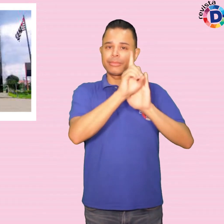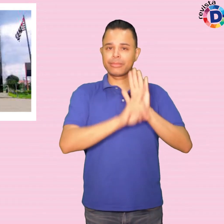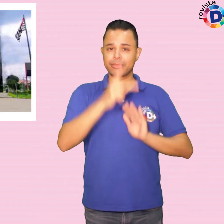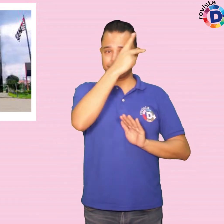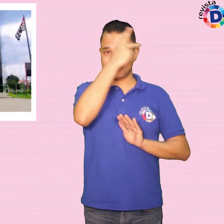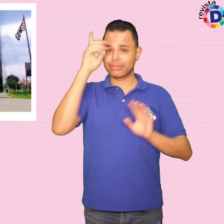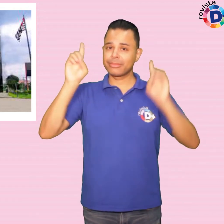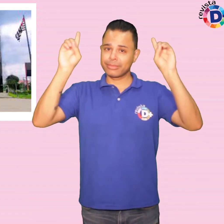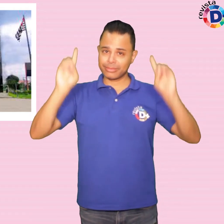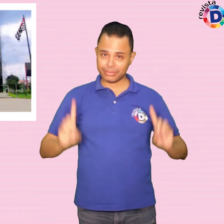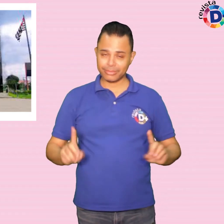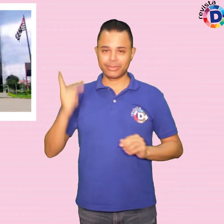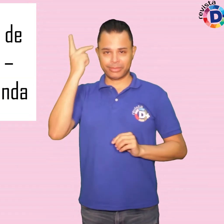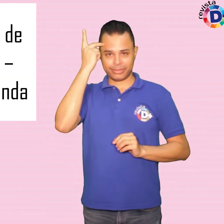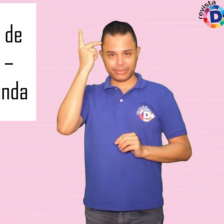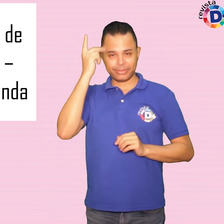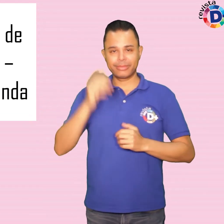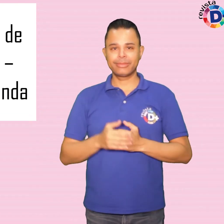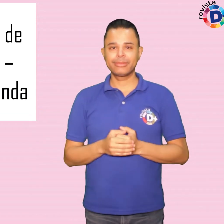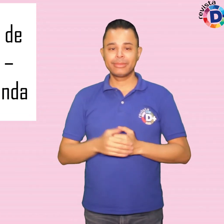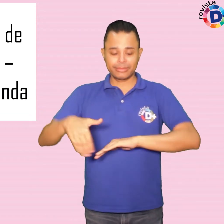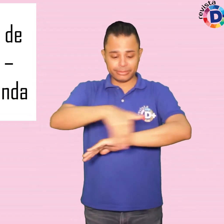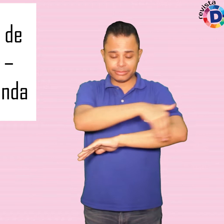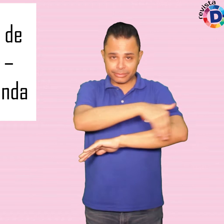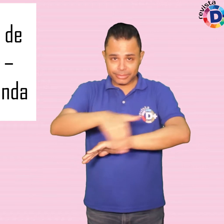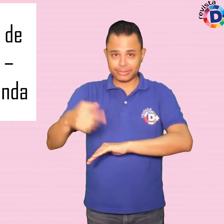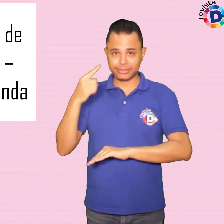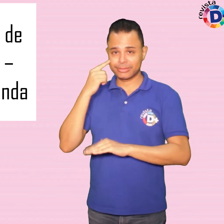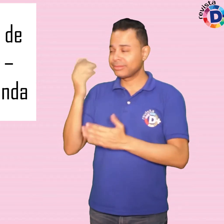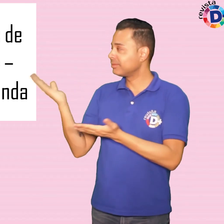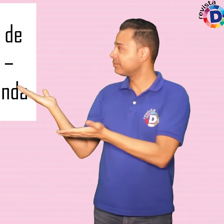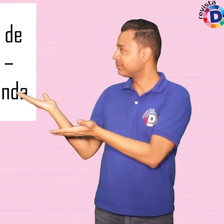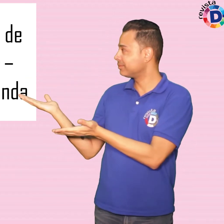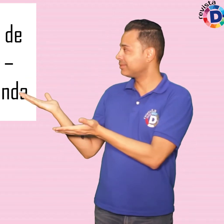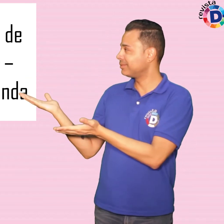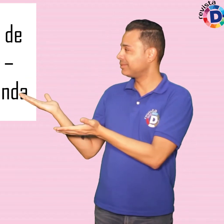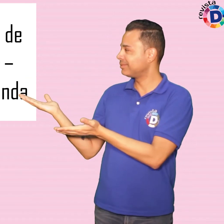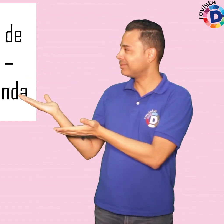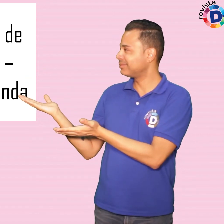Pessoa com Deficiência, na Avenida Auro Soares de Moura Andrade,